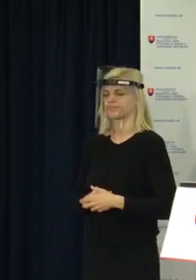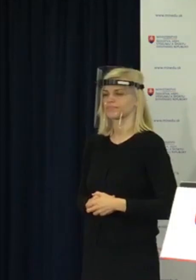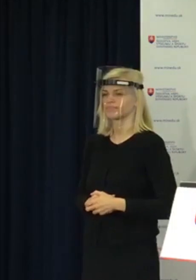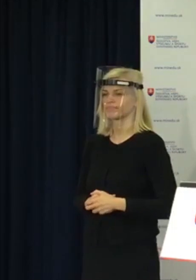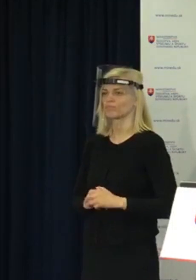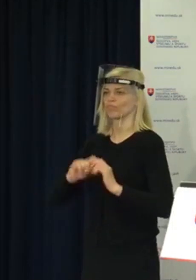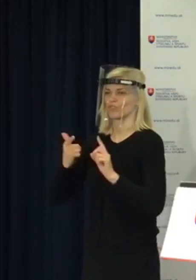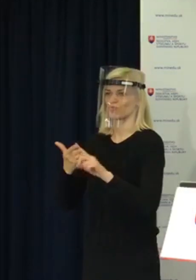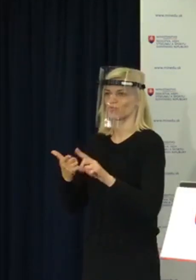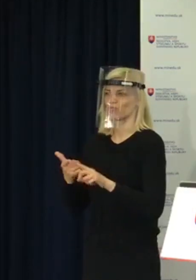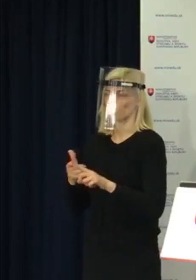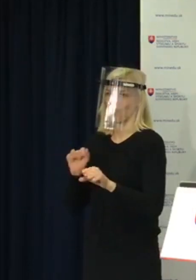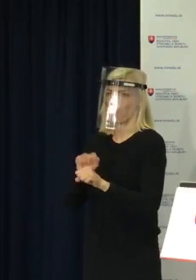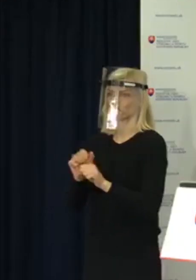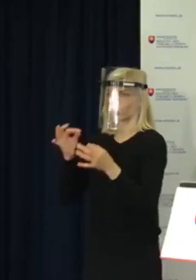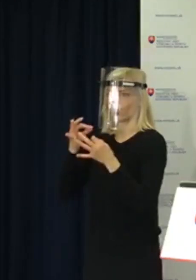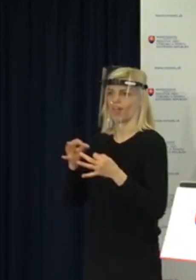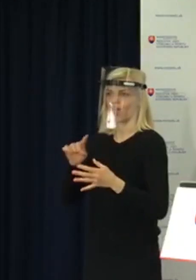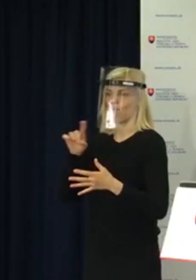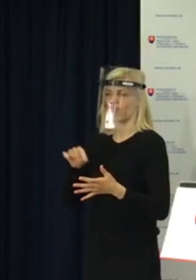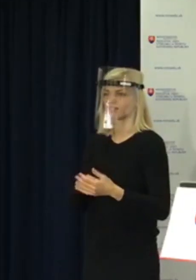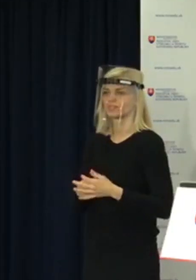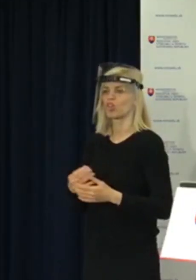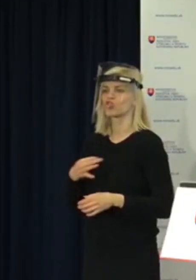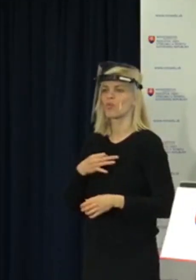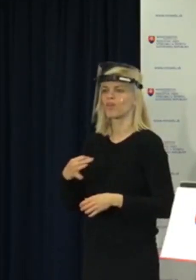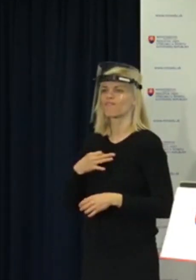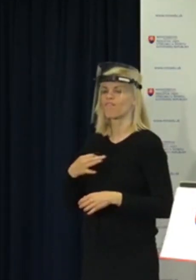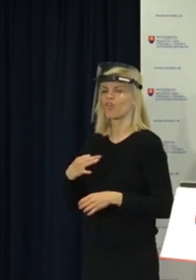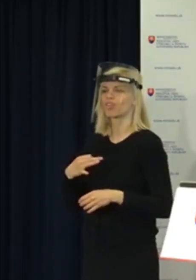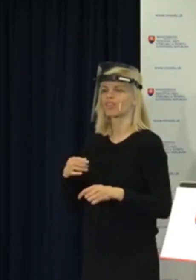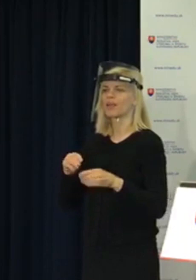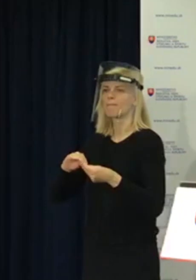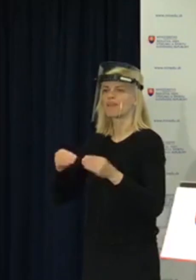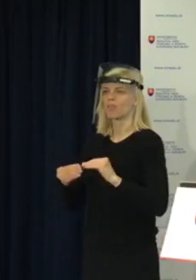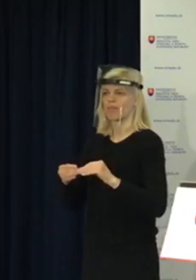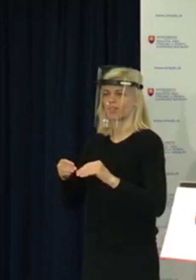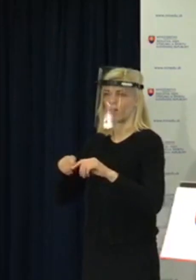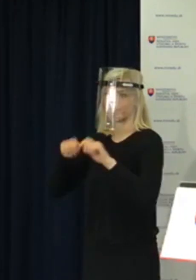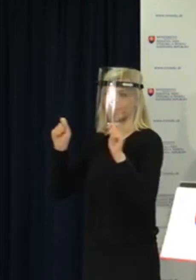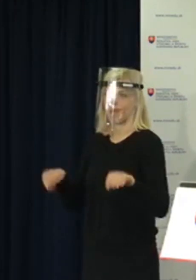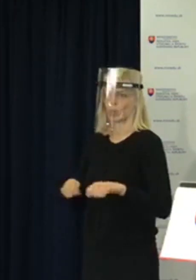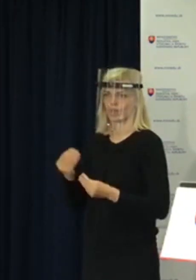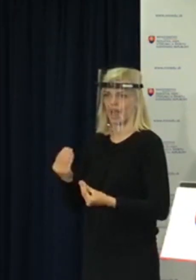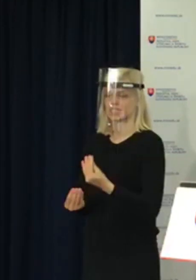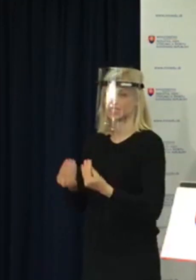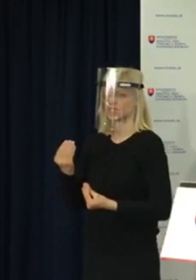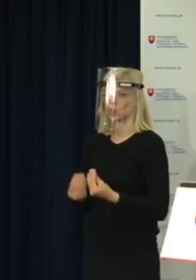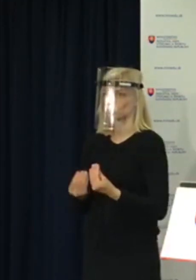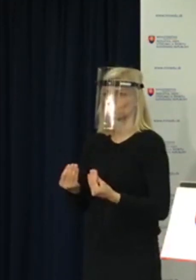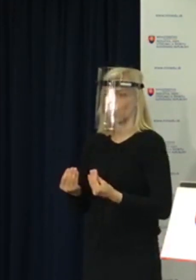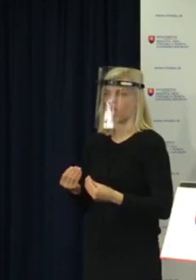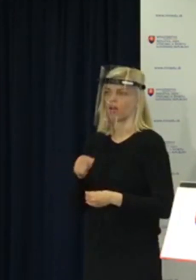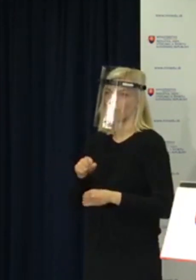asi všetci budú pýtať, je dobrovoľný predmet maturitnej skúšky, ktorý je, ktorý už majú zadaný. Ten bude